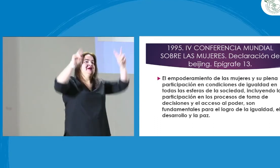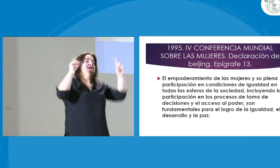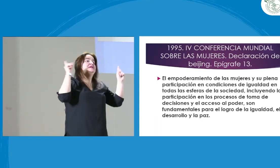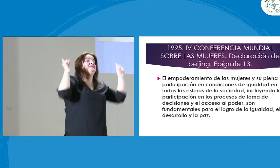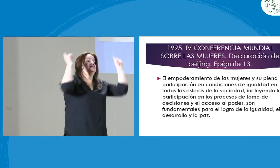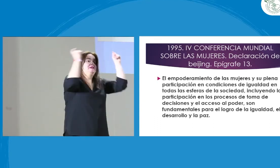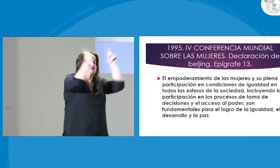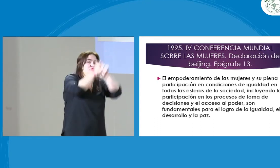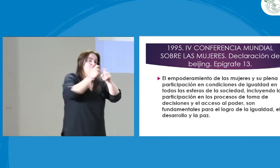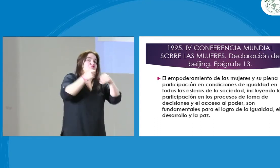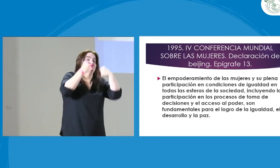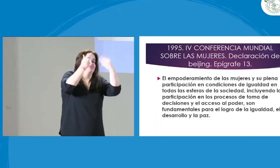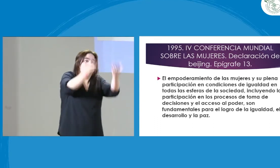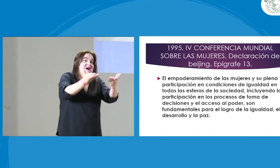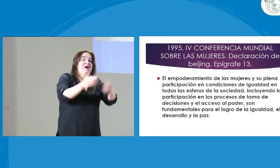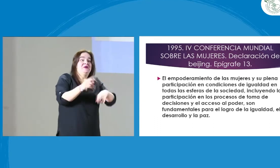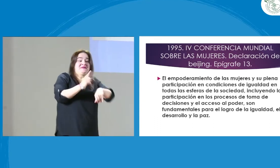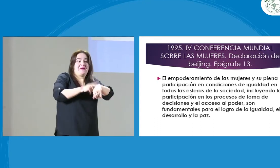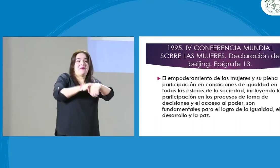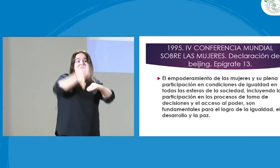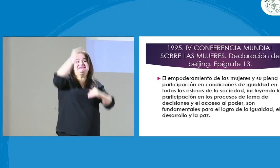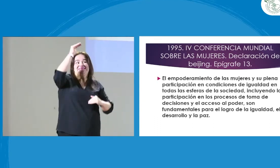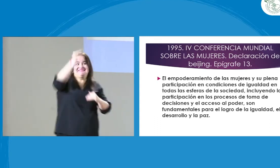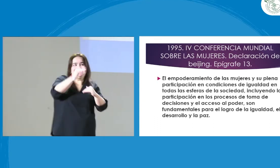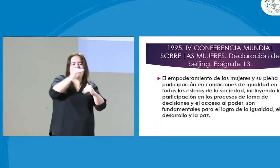lo menciona y lo dictamina la ONU, lo menciona también.